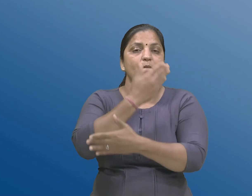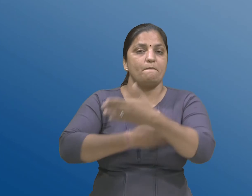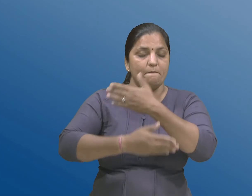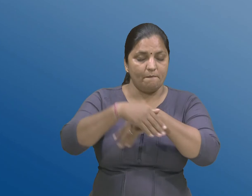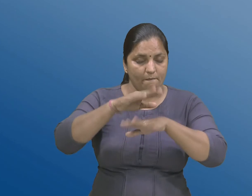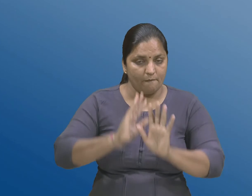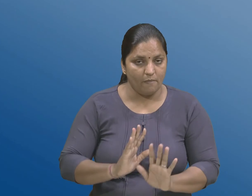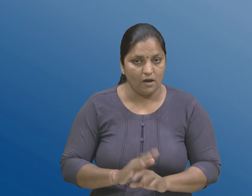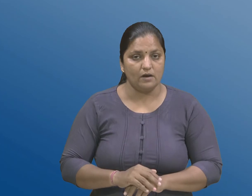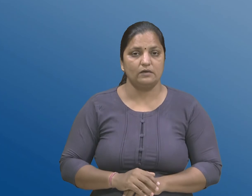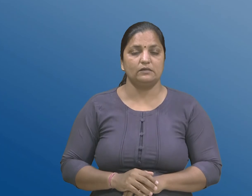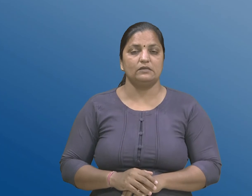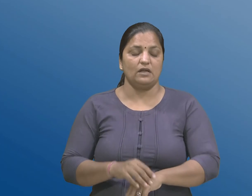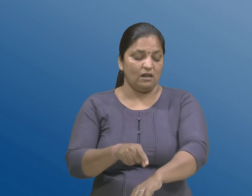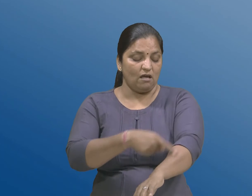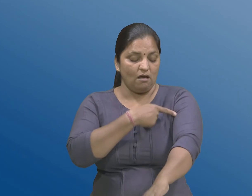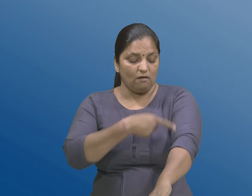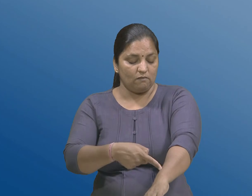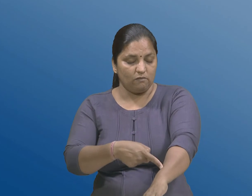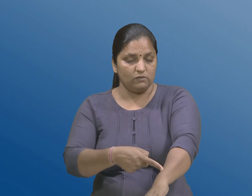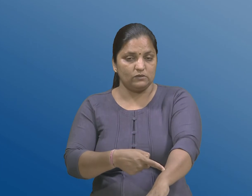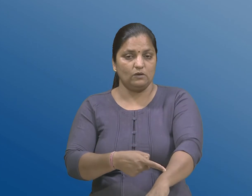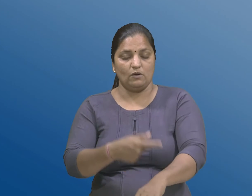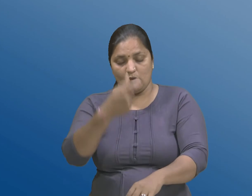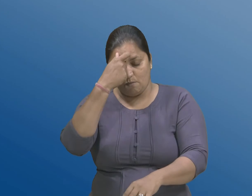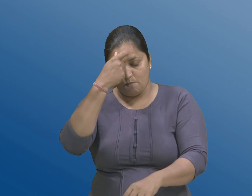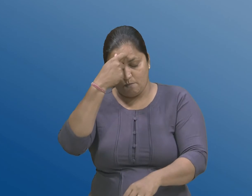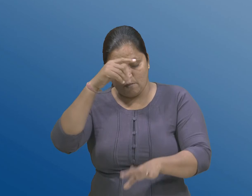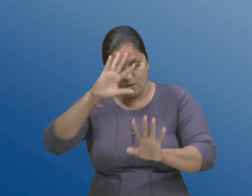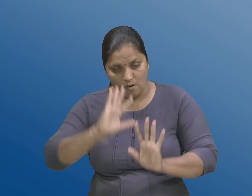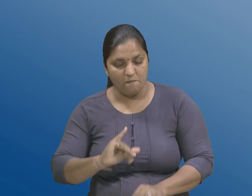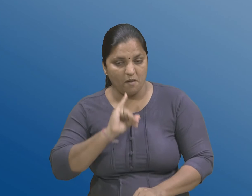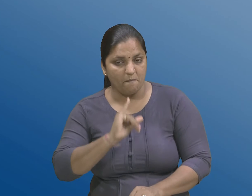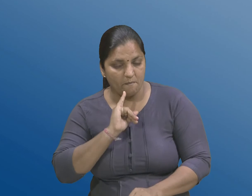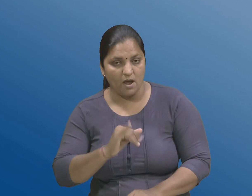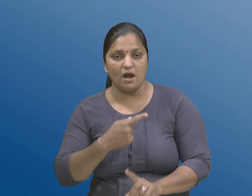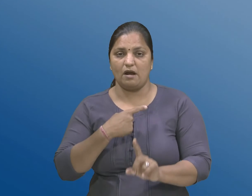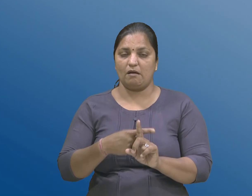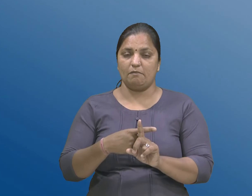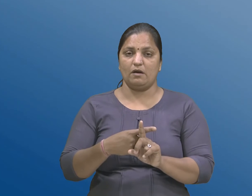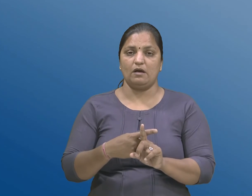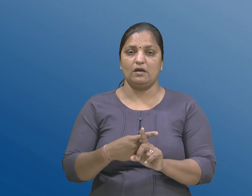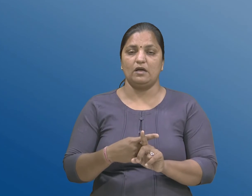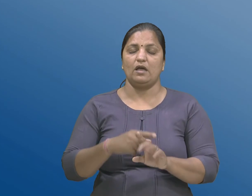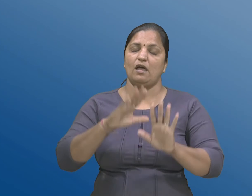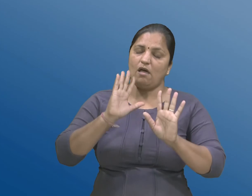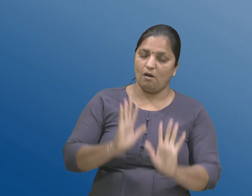जनीनों मा दो शयुक्त अने खुटती माहिती होई छे।